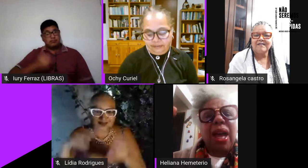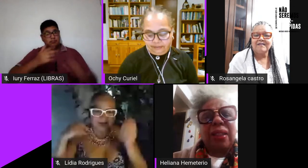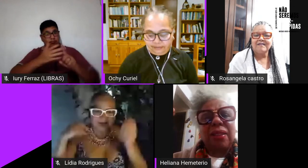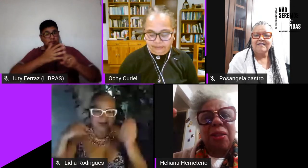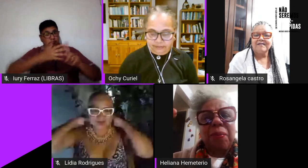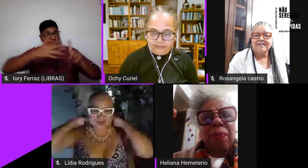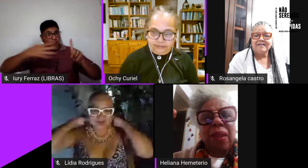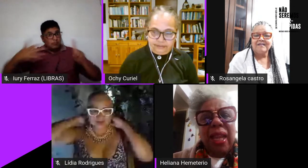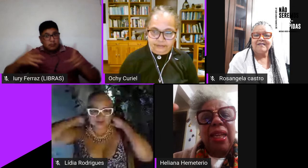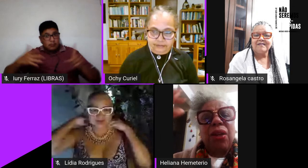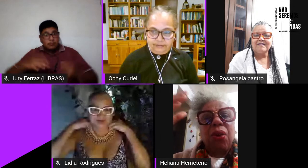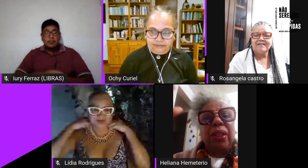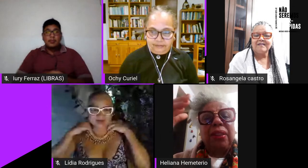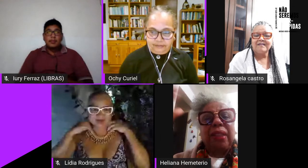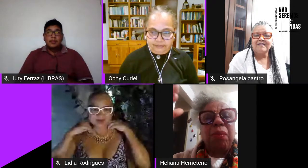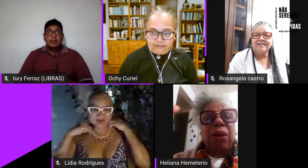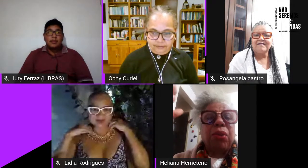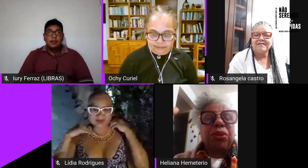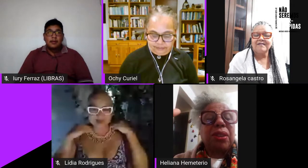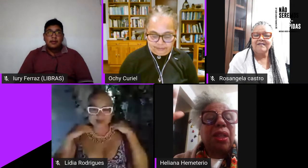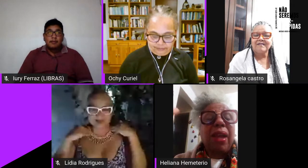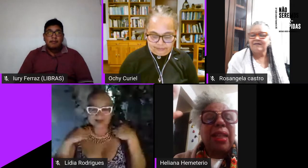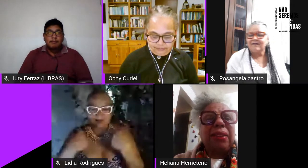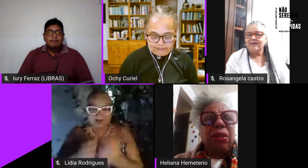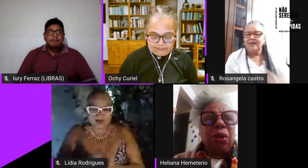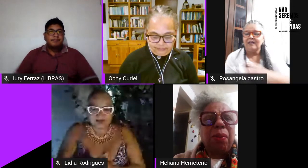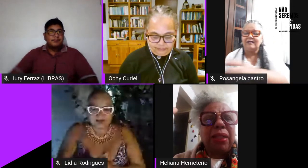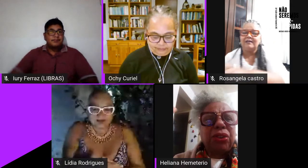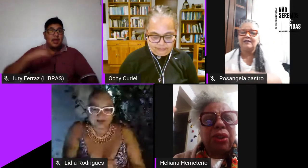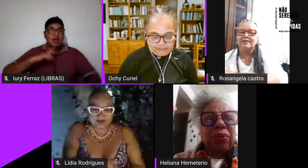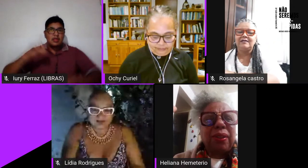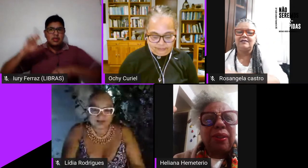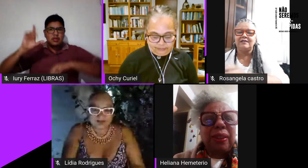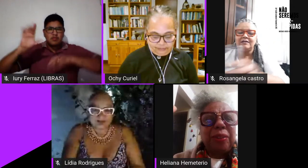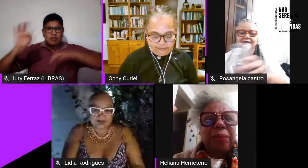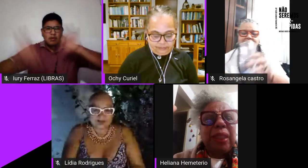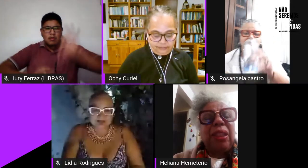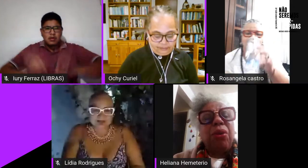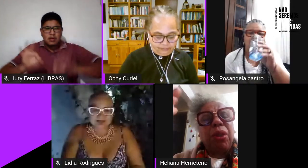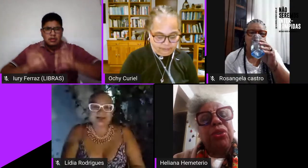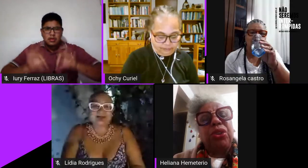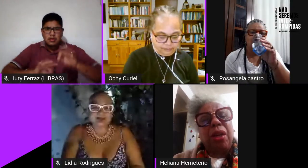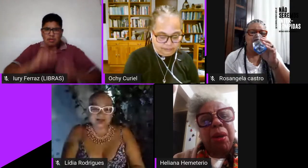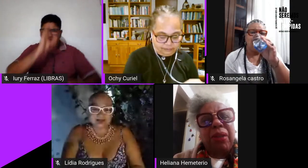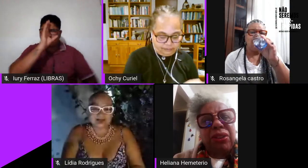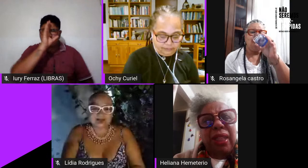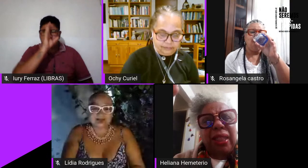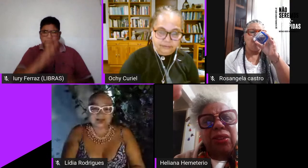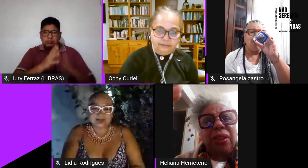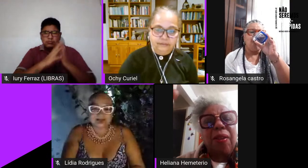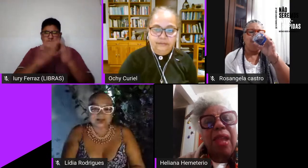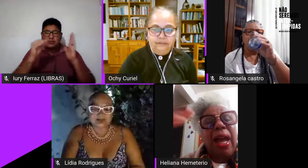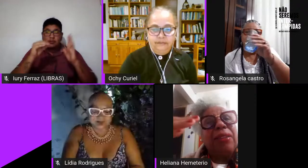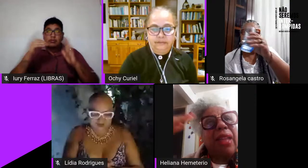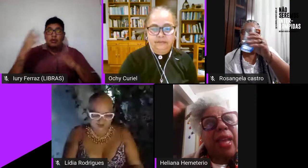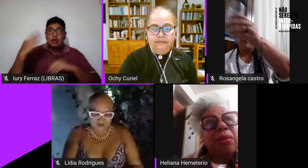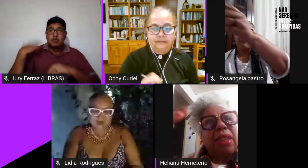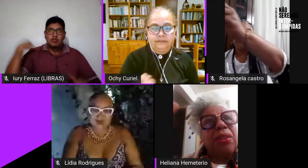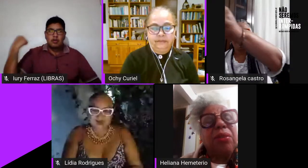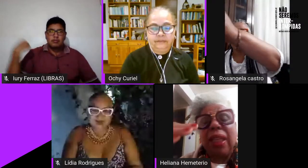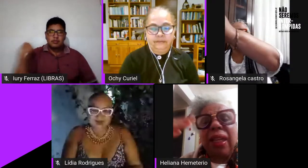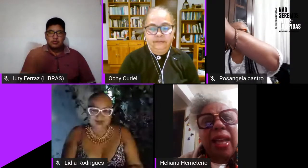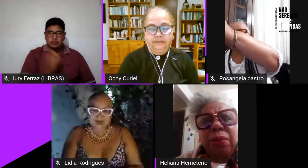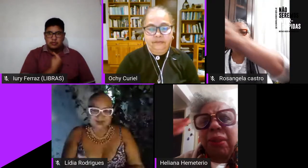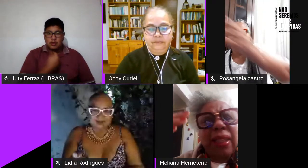bissexuais ele é coisa ele tem uma construção heteronormativa então quando chamam a gente as